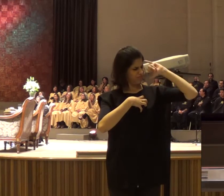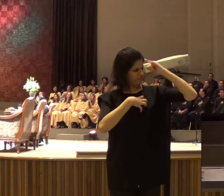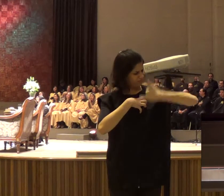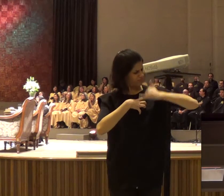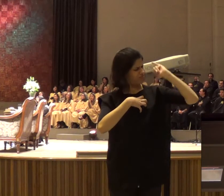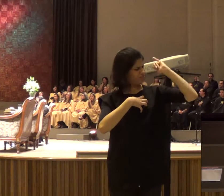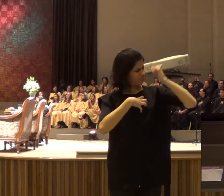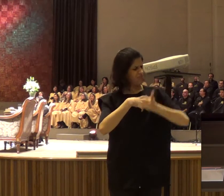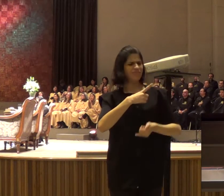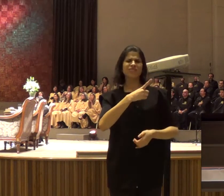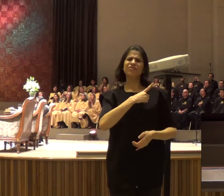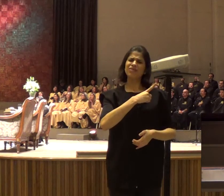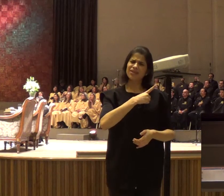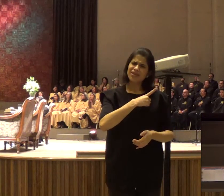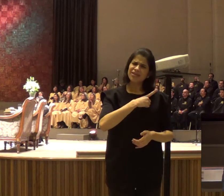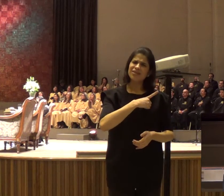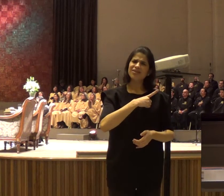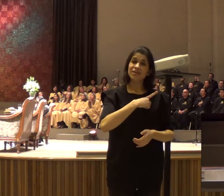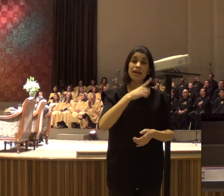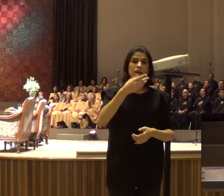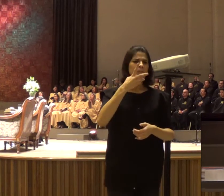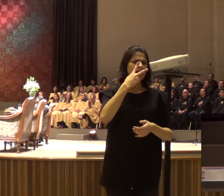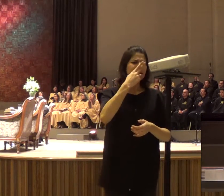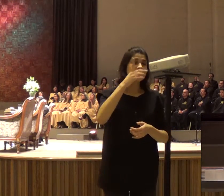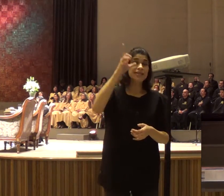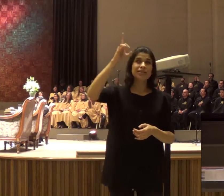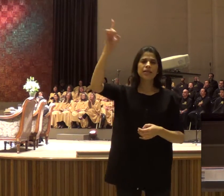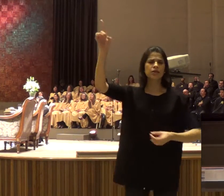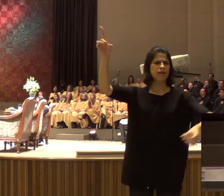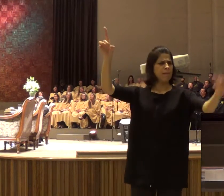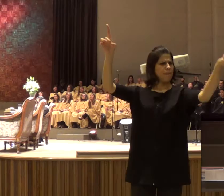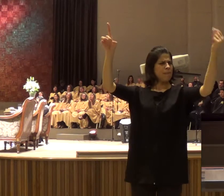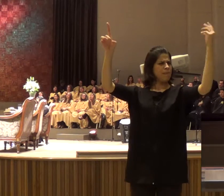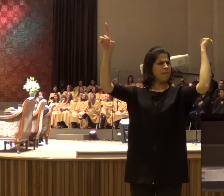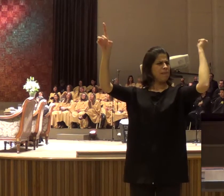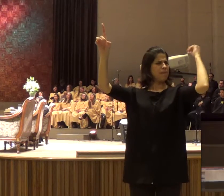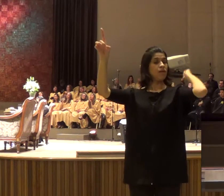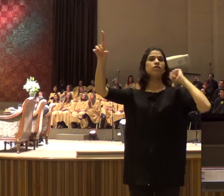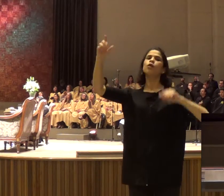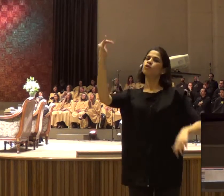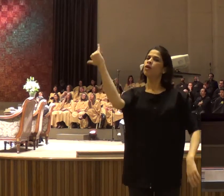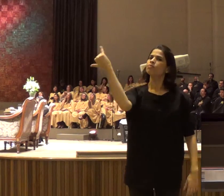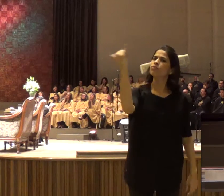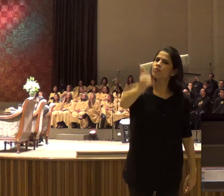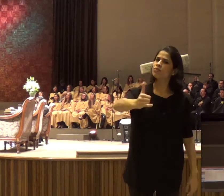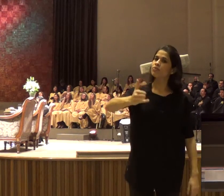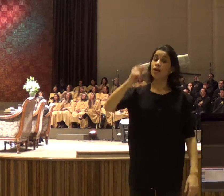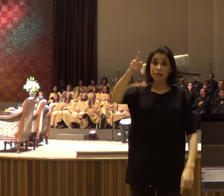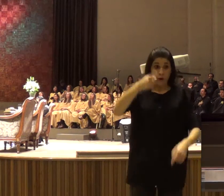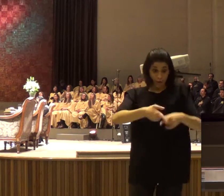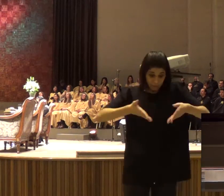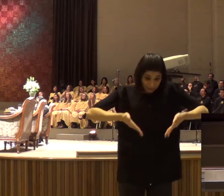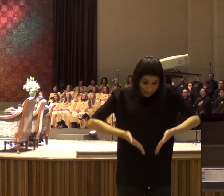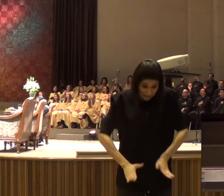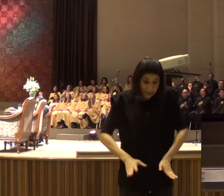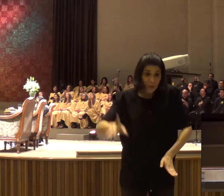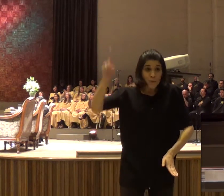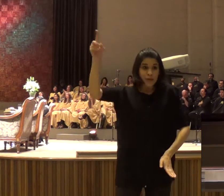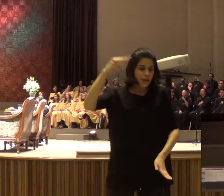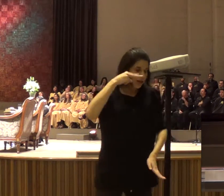Deus começou, a falar hoje, porque, desde que você nasceu, você é amado de Deus, desde que você,